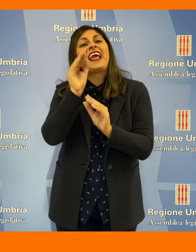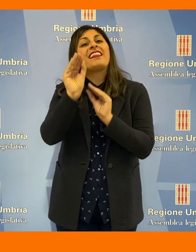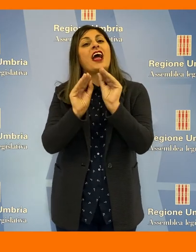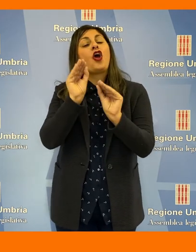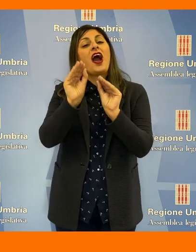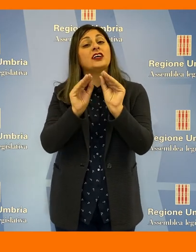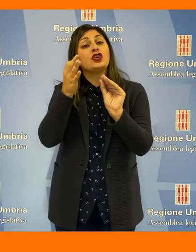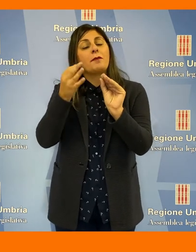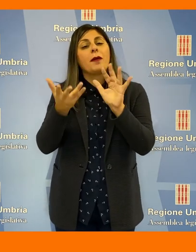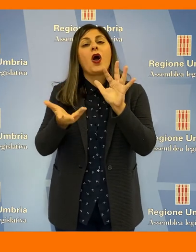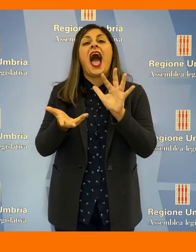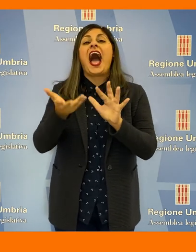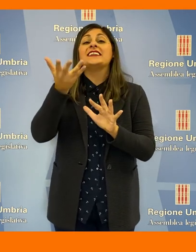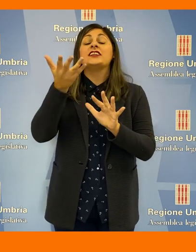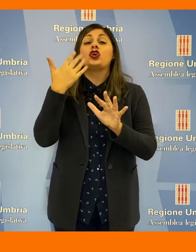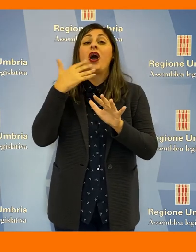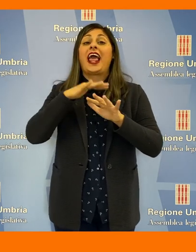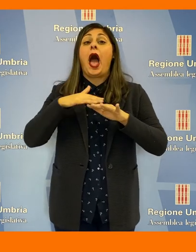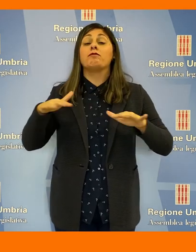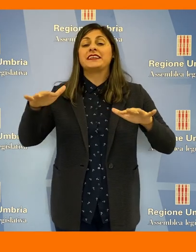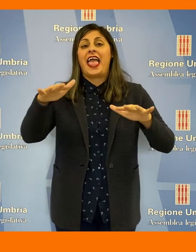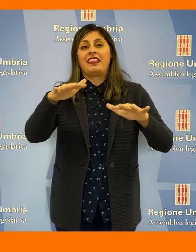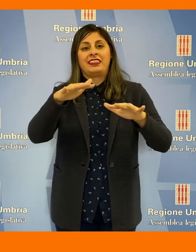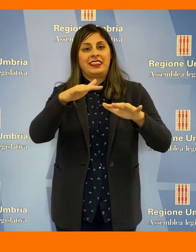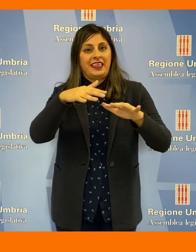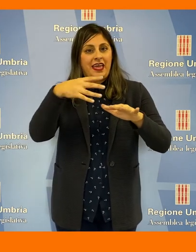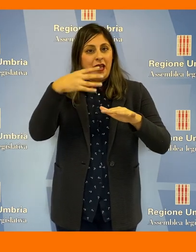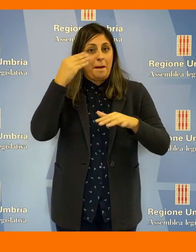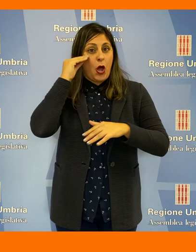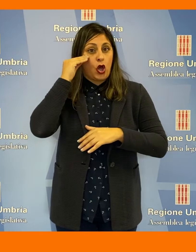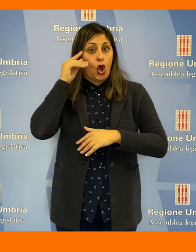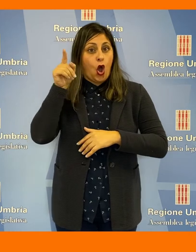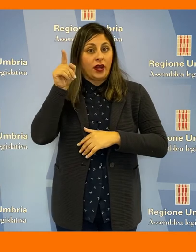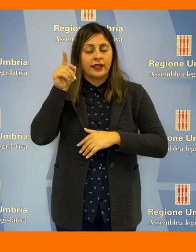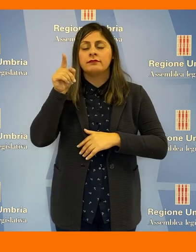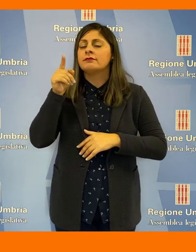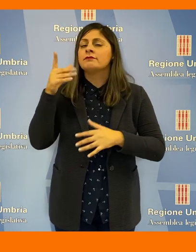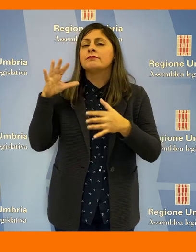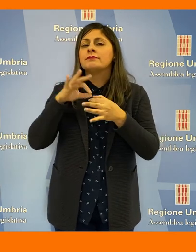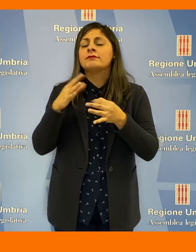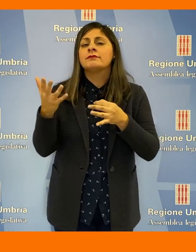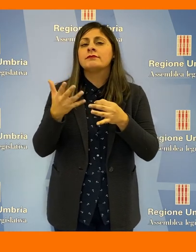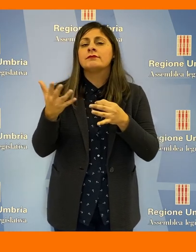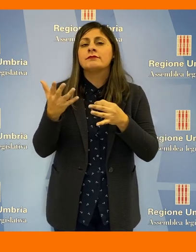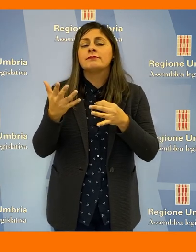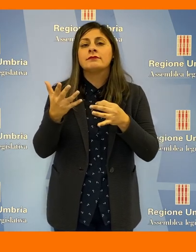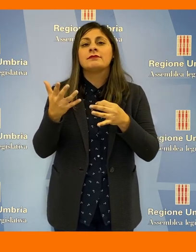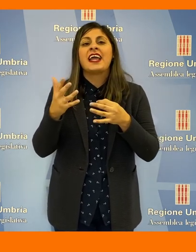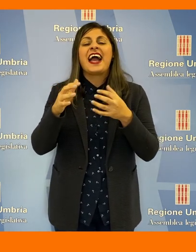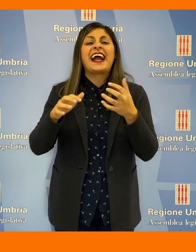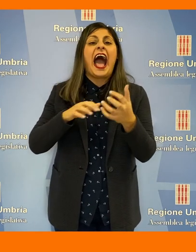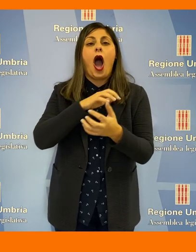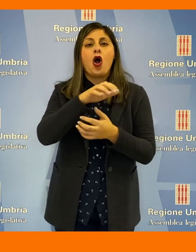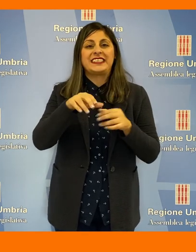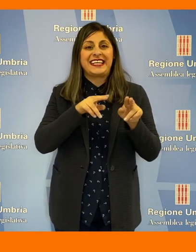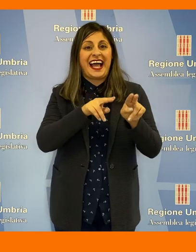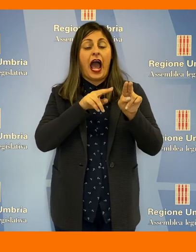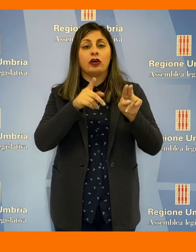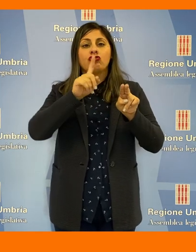'interrogazione all'assessore all'ambiente Roberto Morroni in merito al caos caccia e al grido di